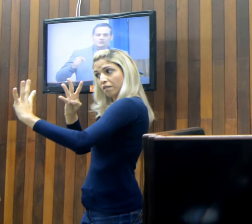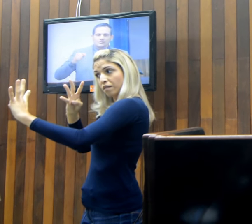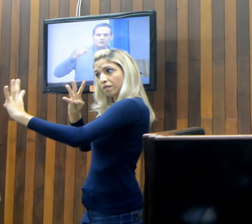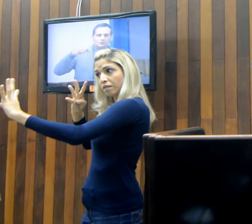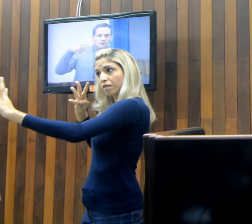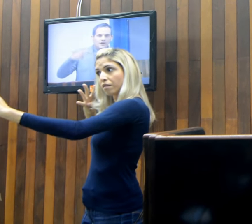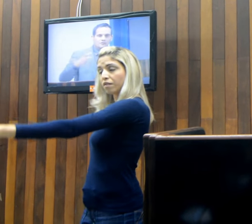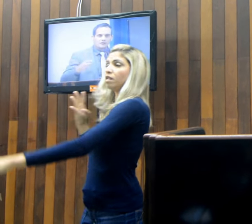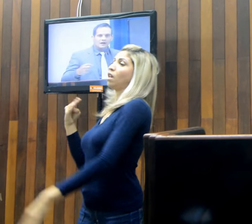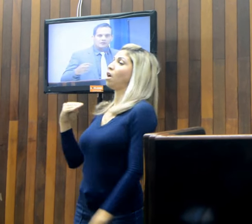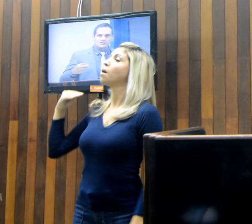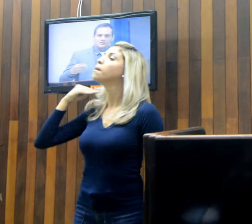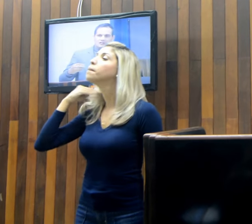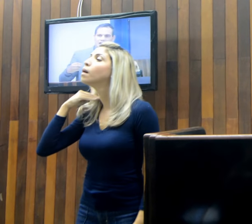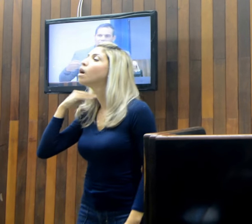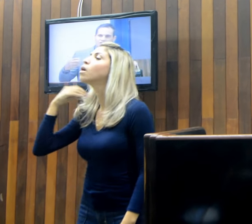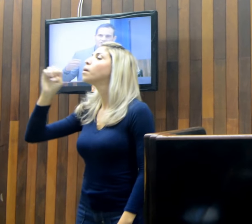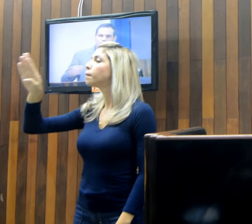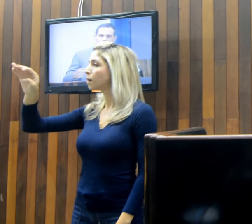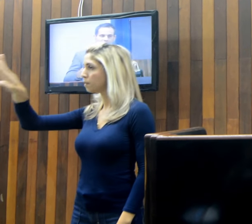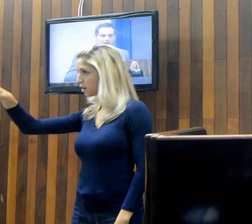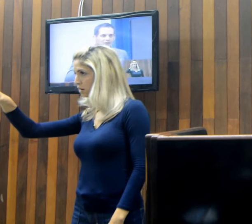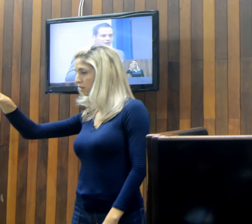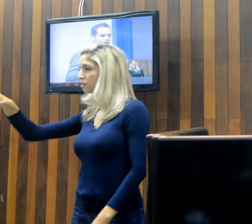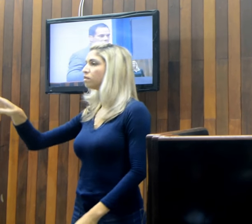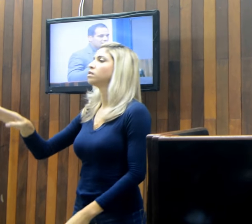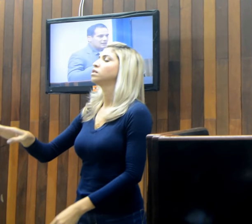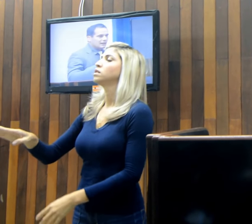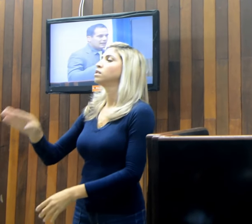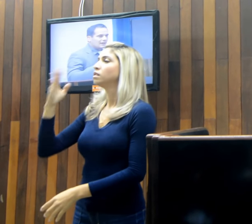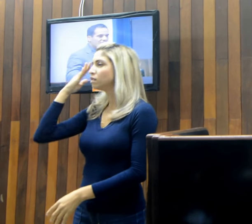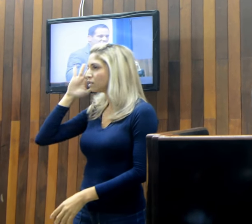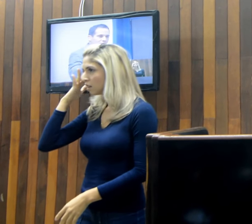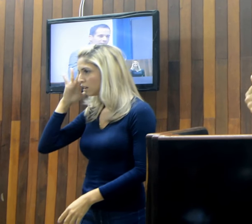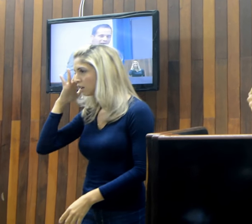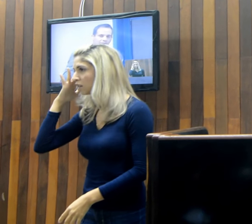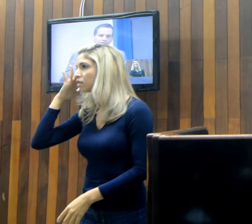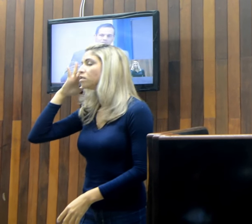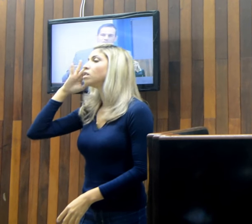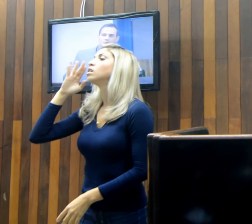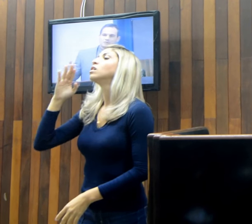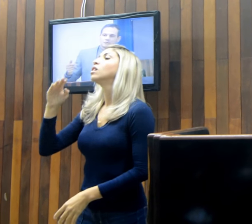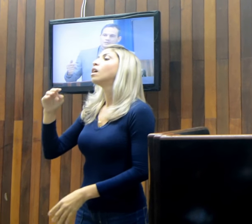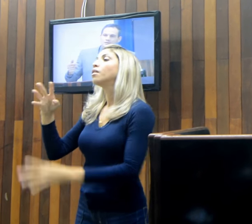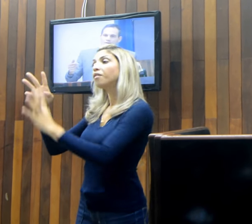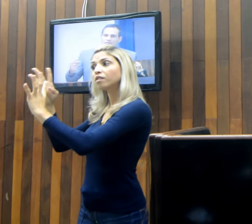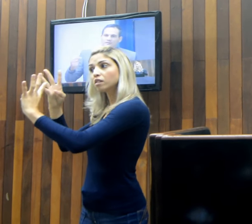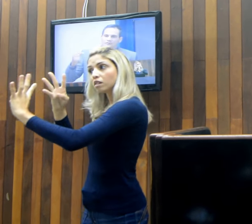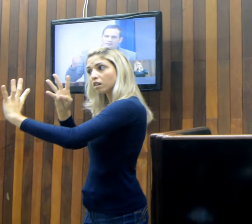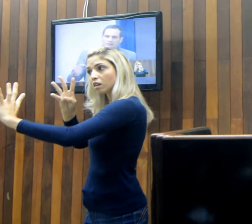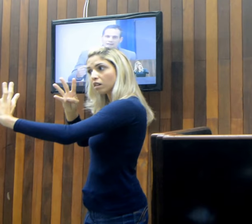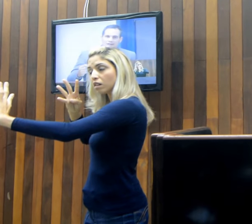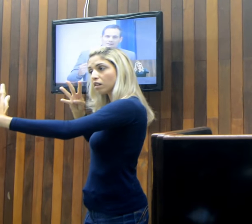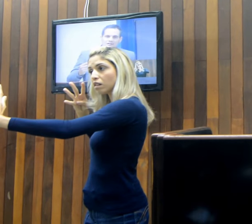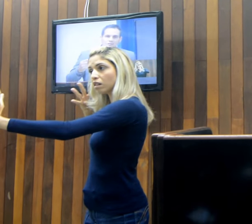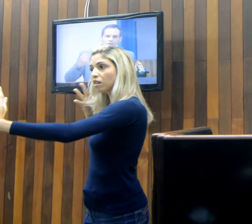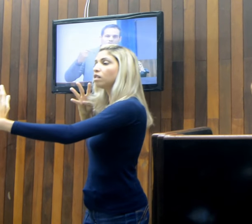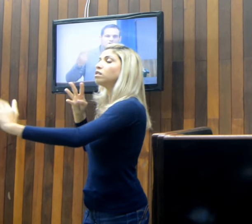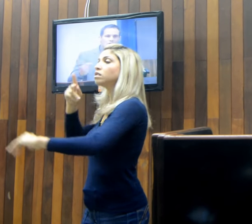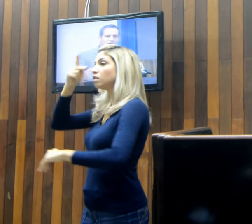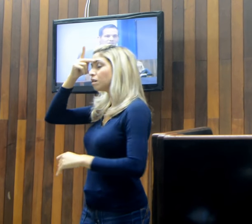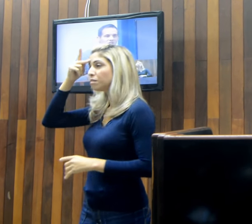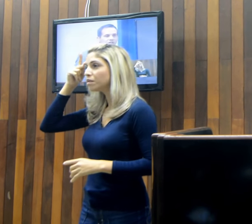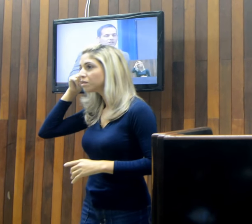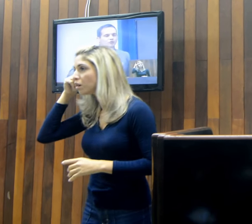e no banco onde a Prefeitura faz o pagamento, fila de